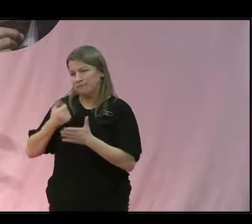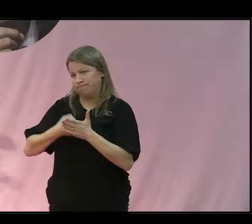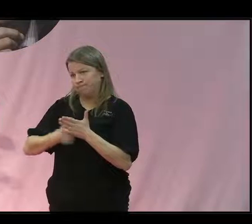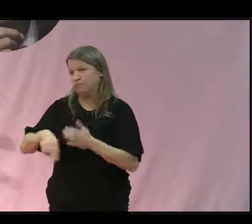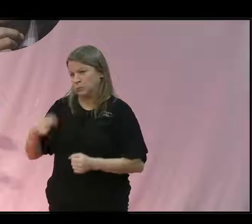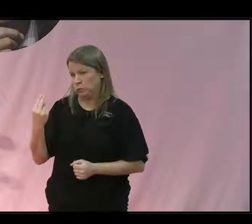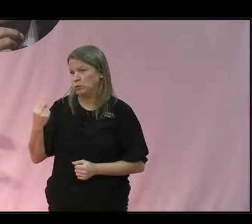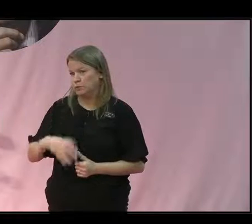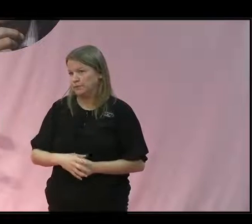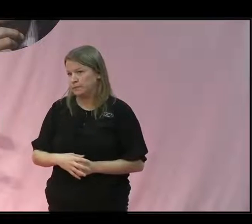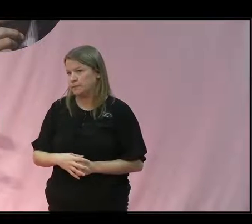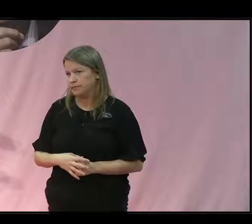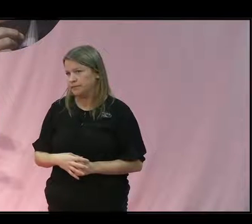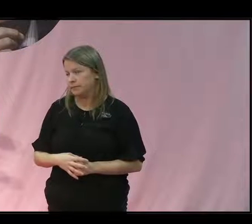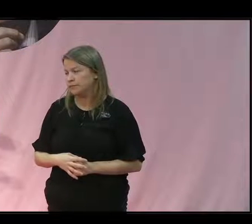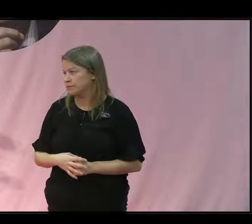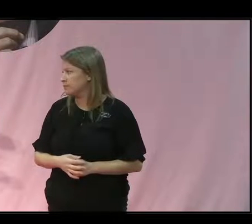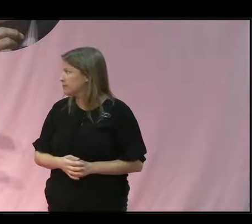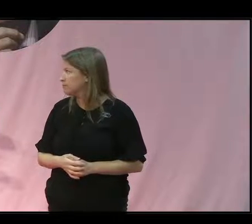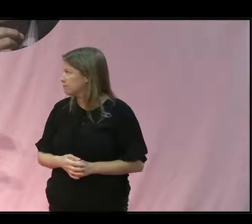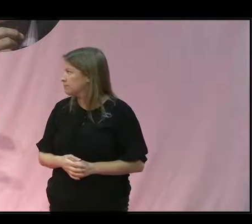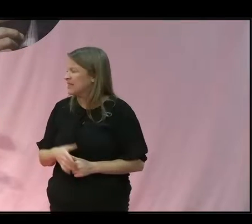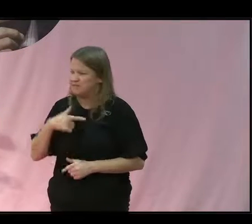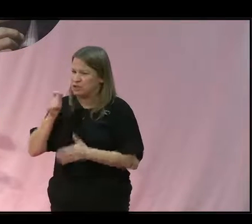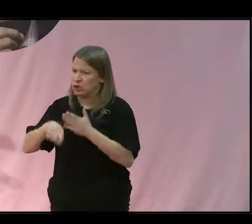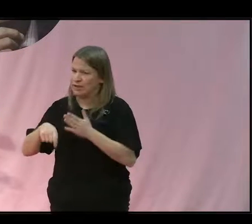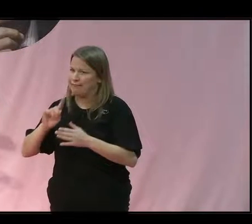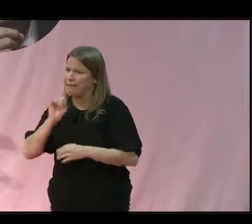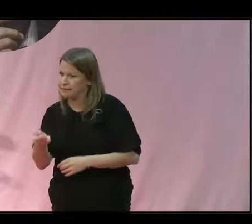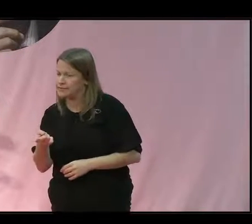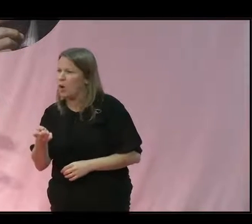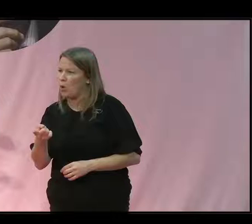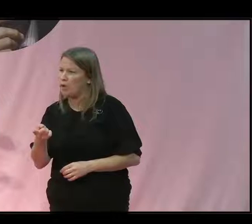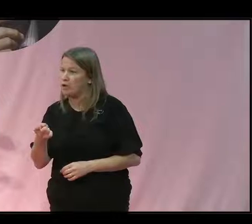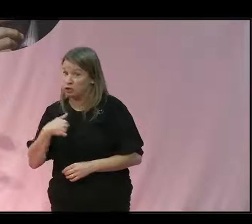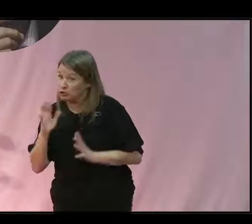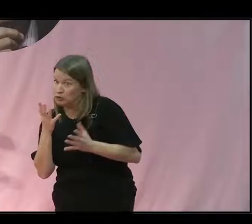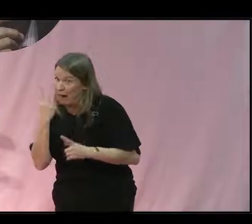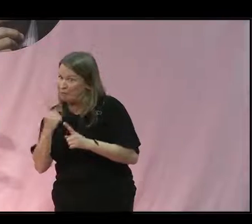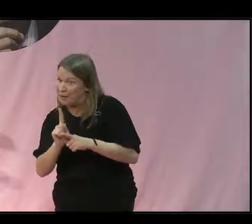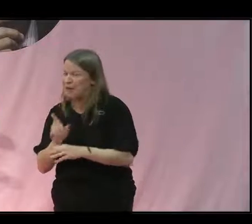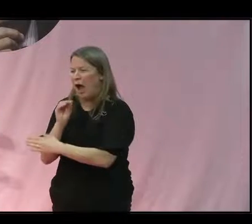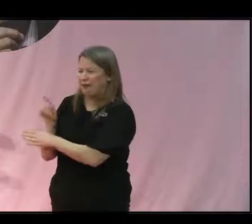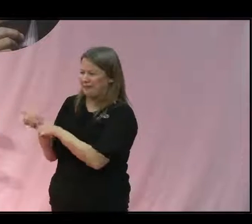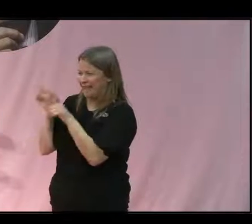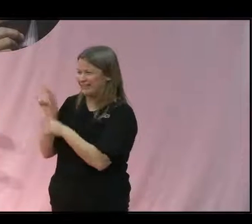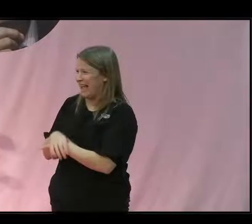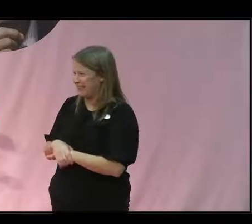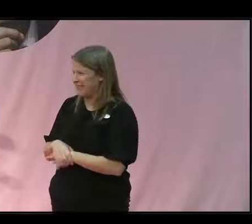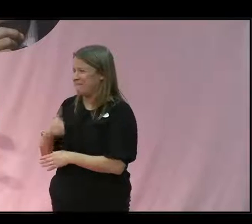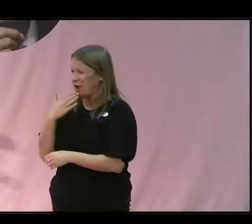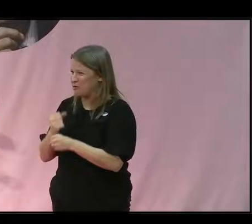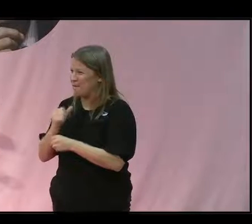till stånd i portföljen i år och i början på nästa år. Klarar jag det på en minut? Ja, nästan. Bra jobbat, Anders.